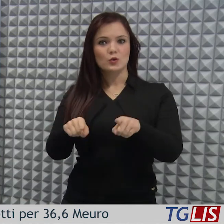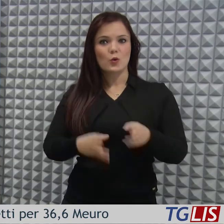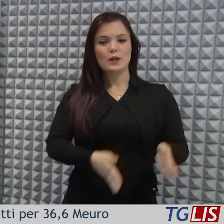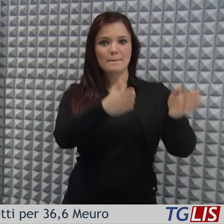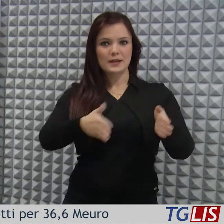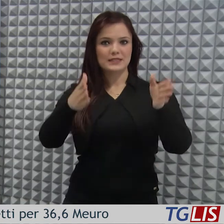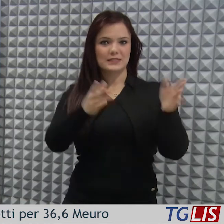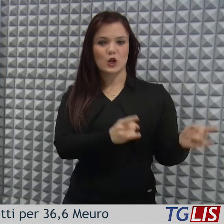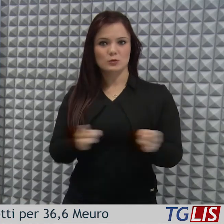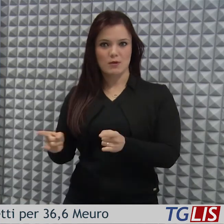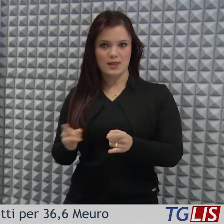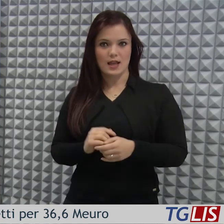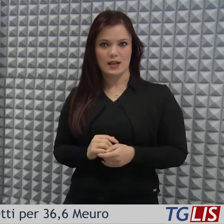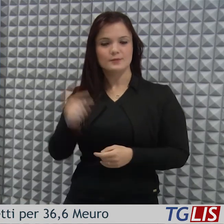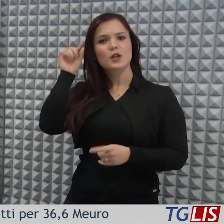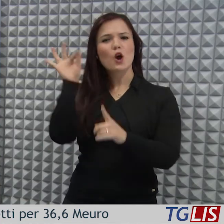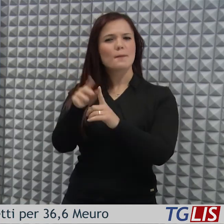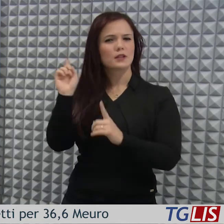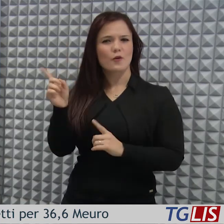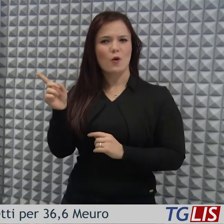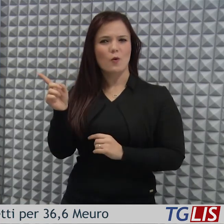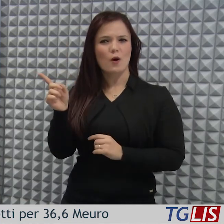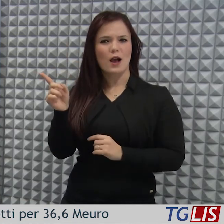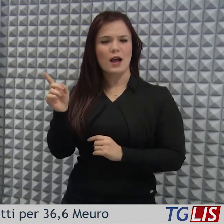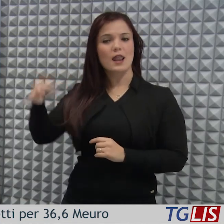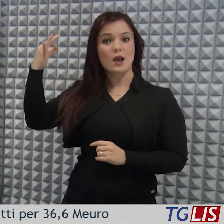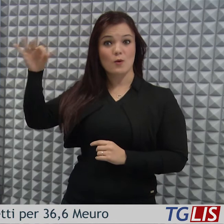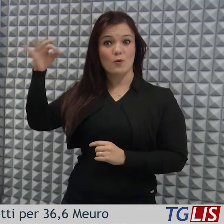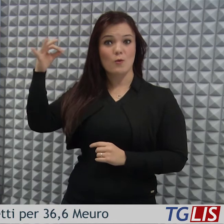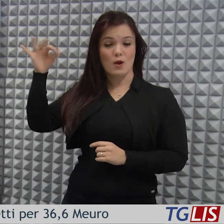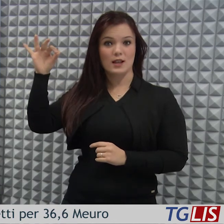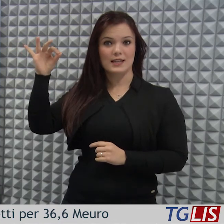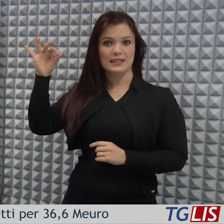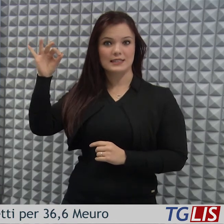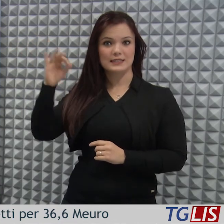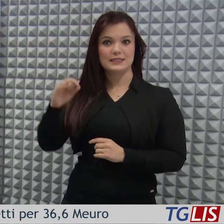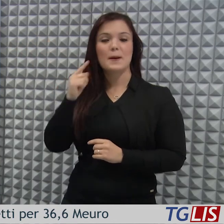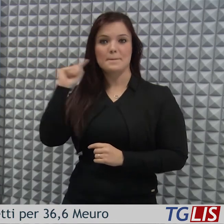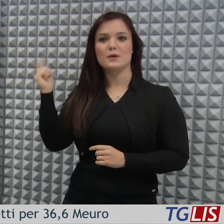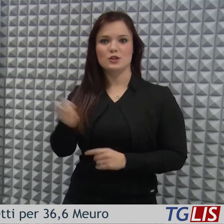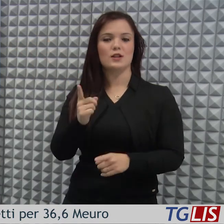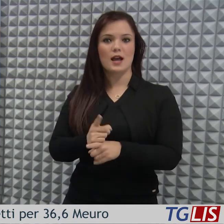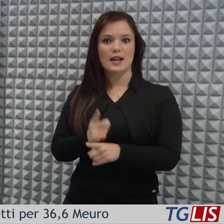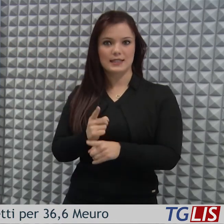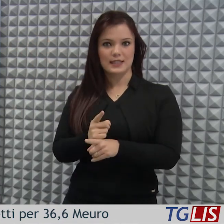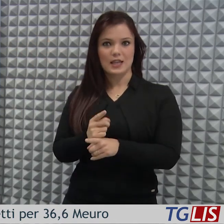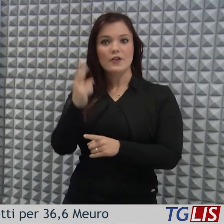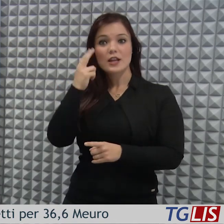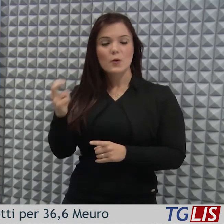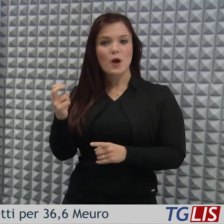ospedalieri, tutte finalizzate all'inalzamento degli standard qualitativi delle strutture